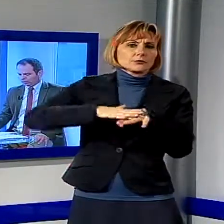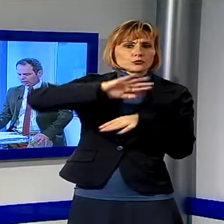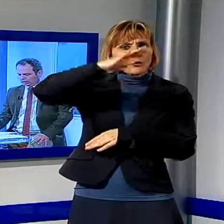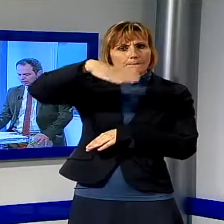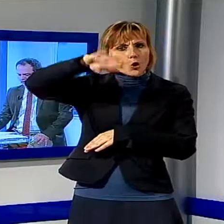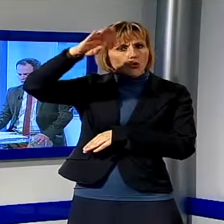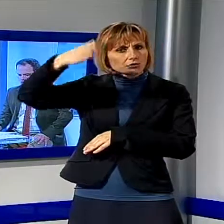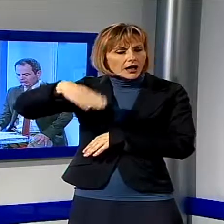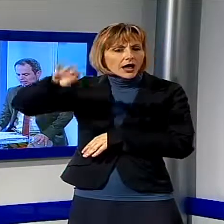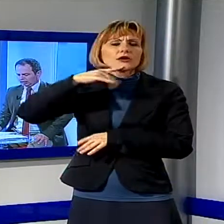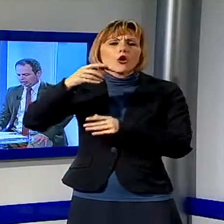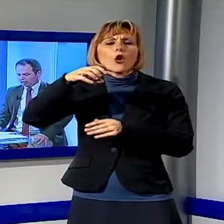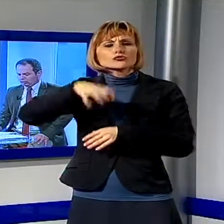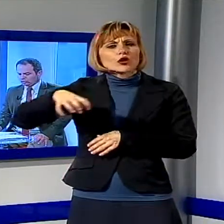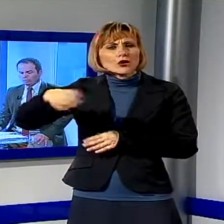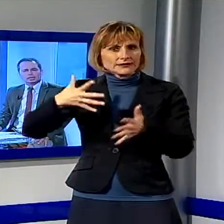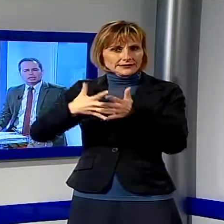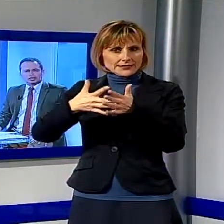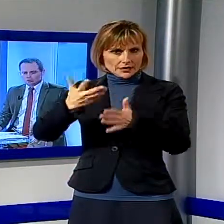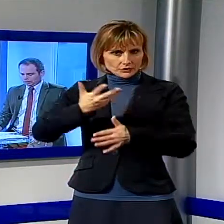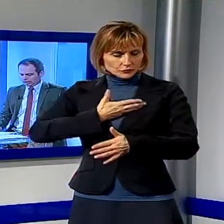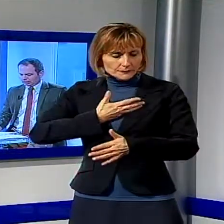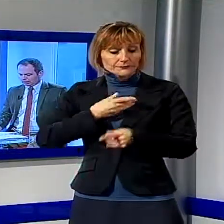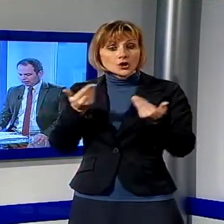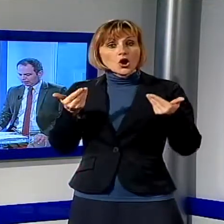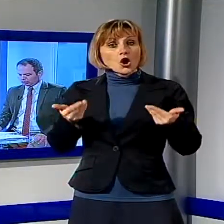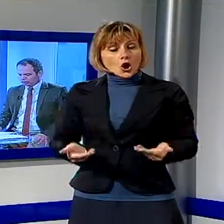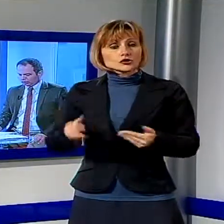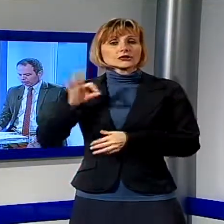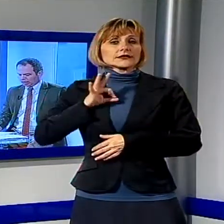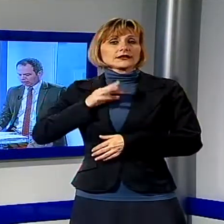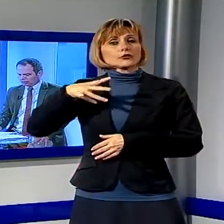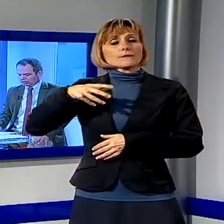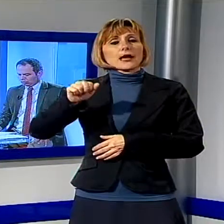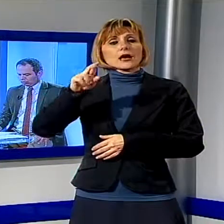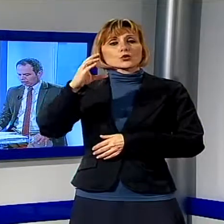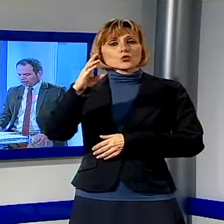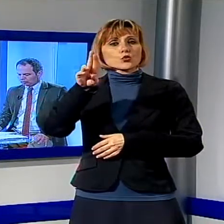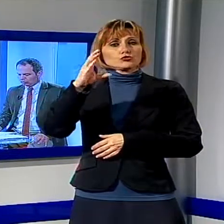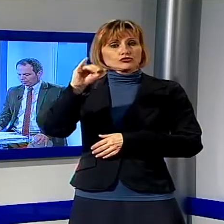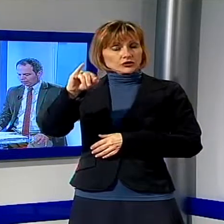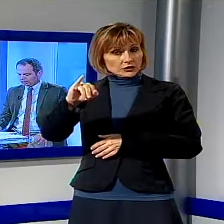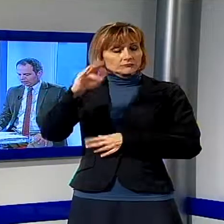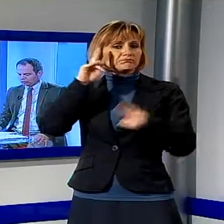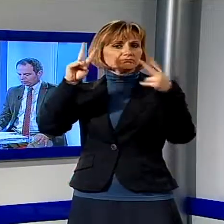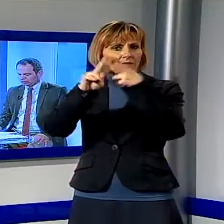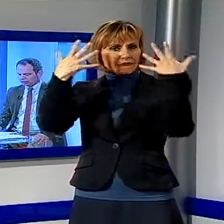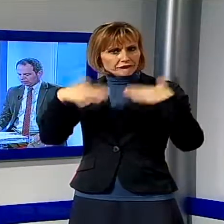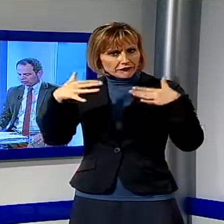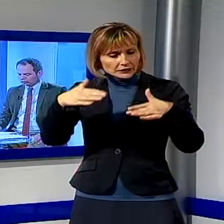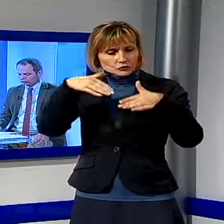più disagiate. Oggi il senatore Andrea Marcucci ha incontrato il